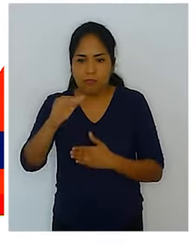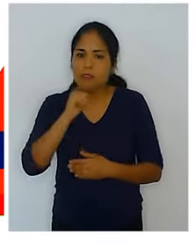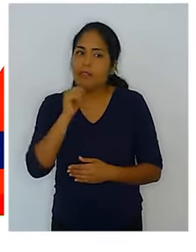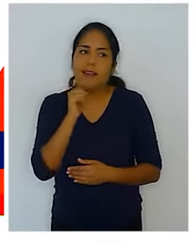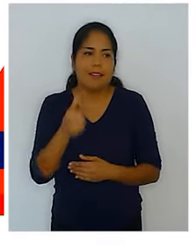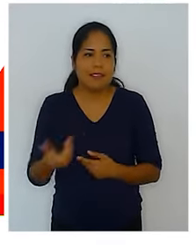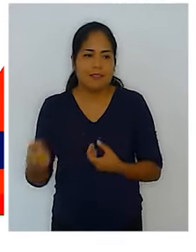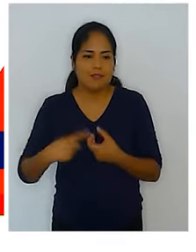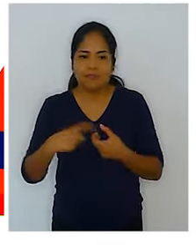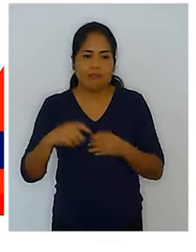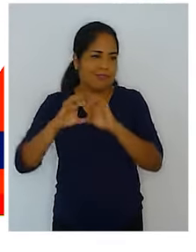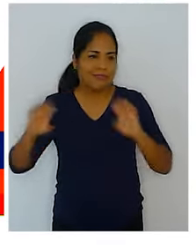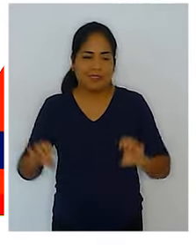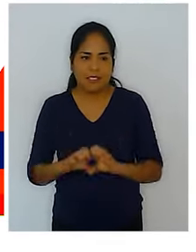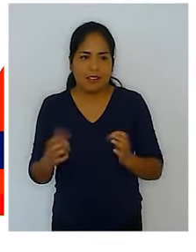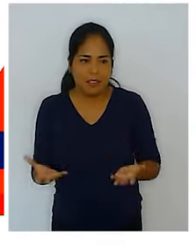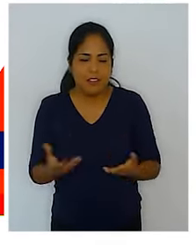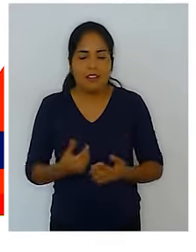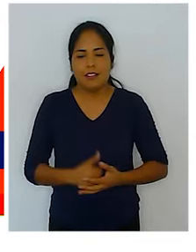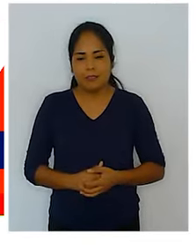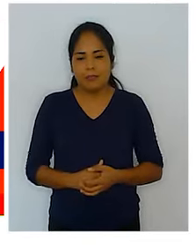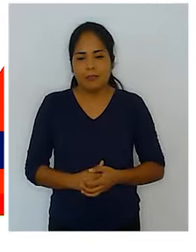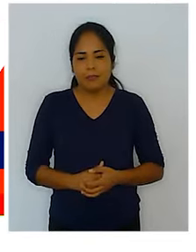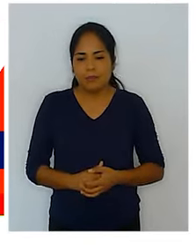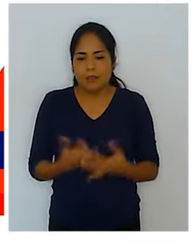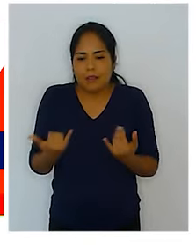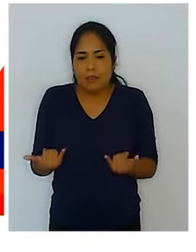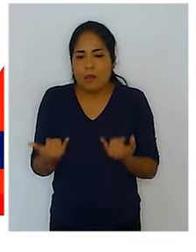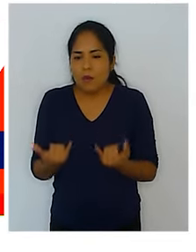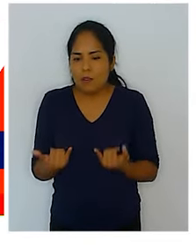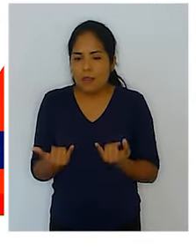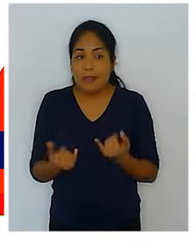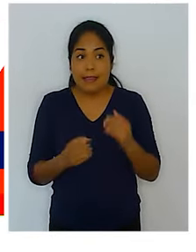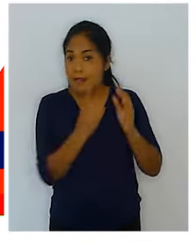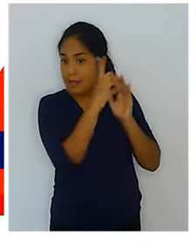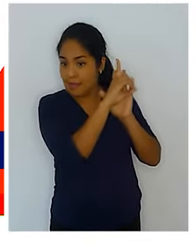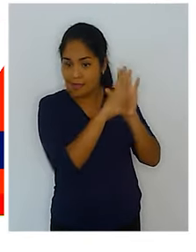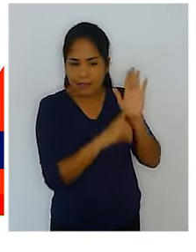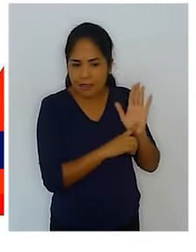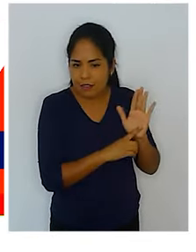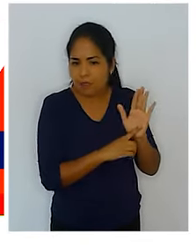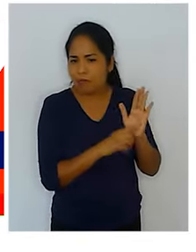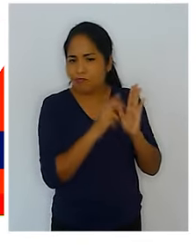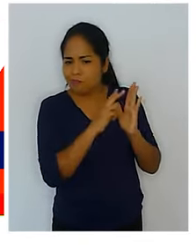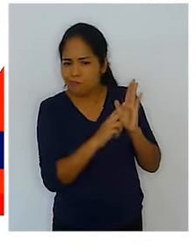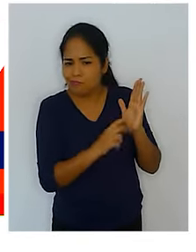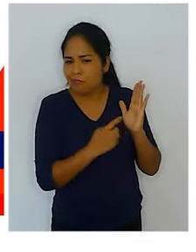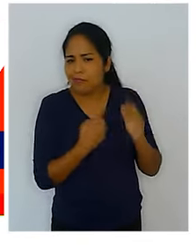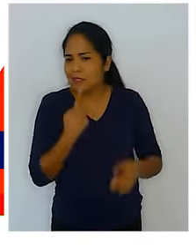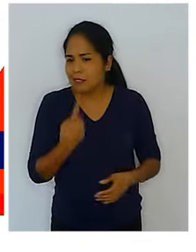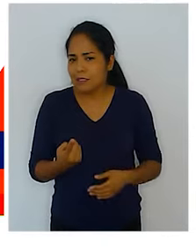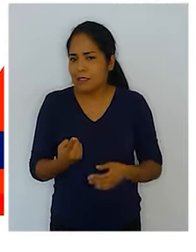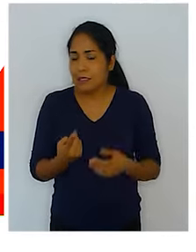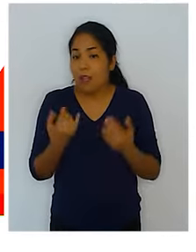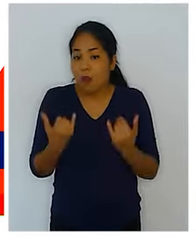población con discapacidad que cuenta con un certificado. Pero, ¿qué es lo que ha habilitado ese decreto legislativo? Ese